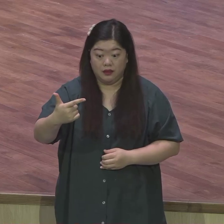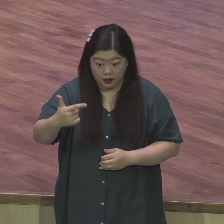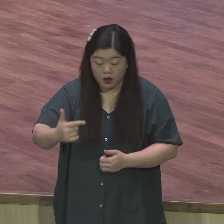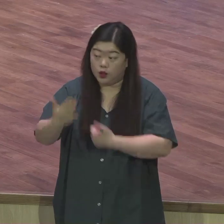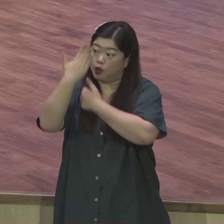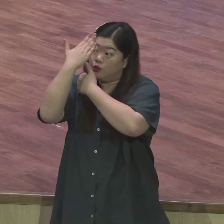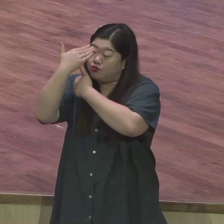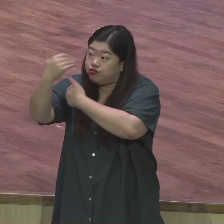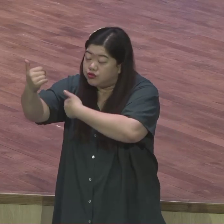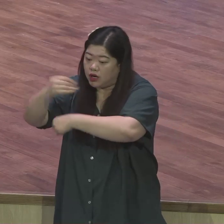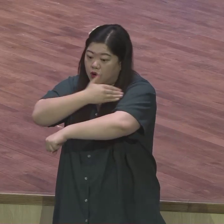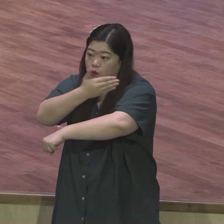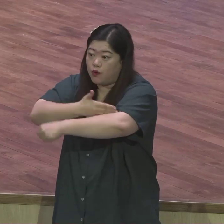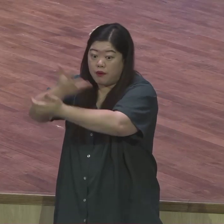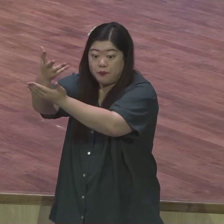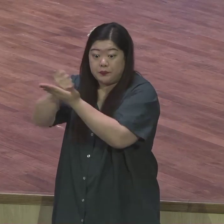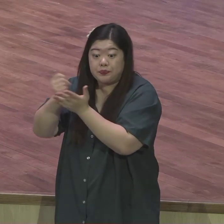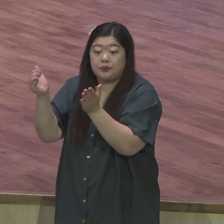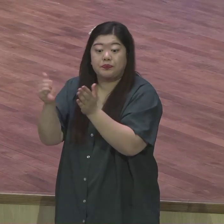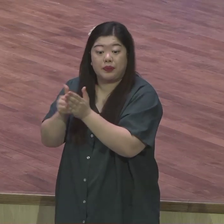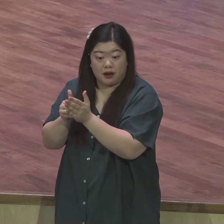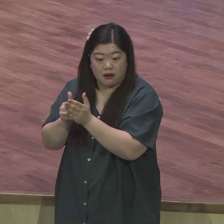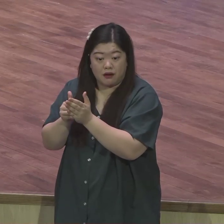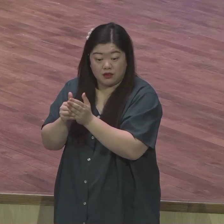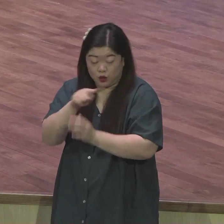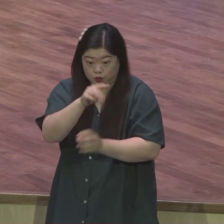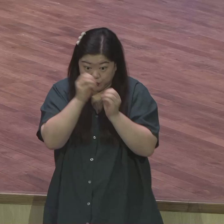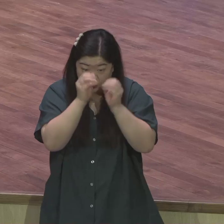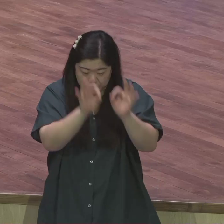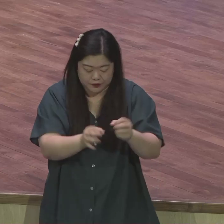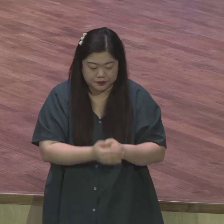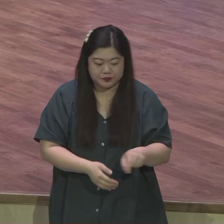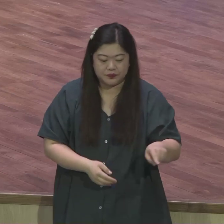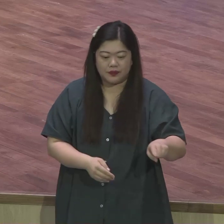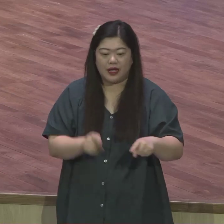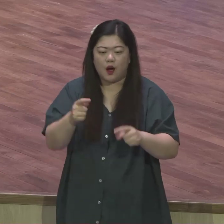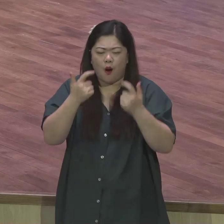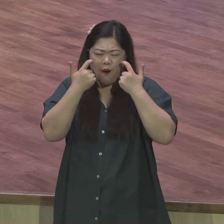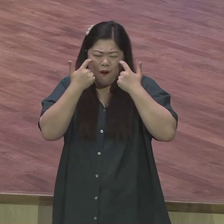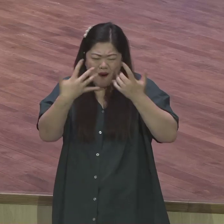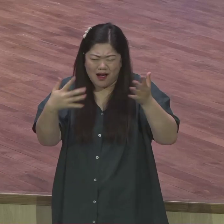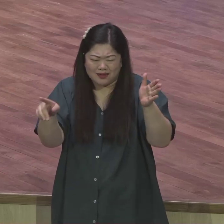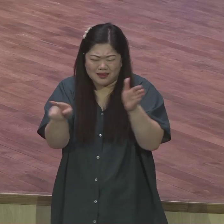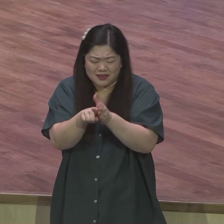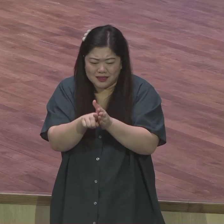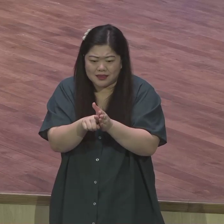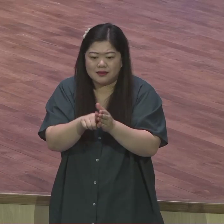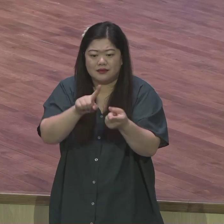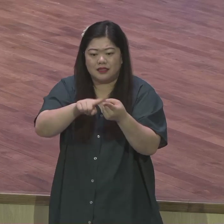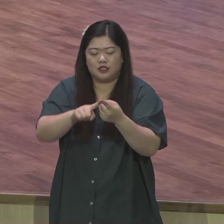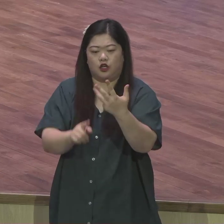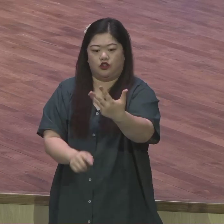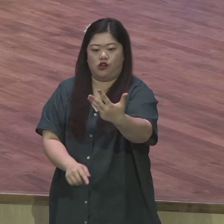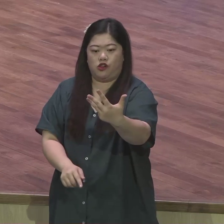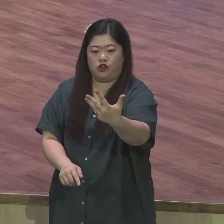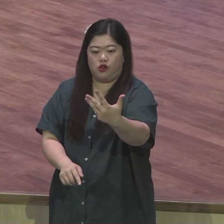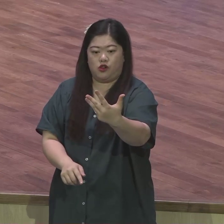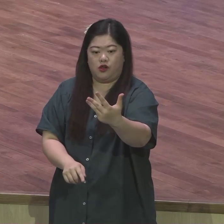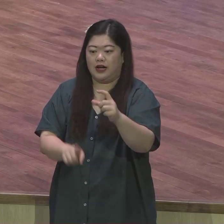본문에 나와 있는 내용만 보더라도 여덟 가지 확신이 언급되었습니다 이스라엘 백성들에게 뭐가